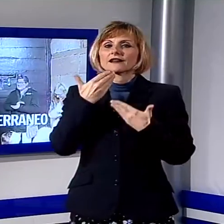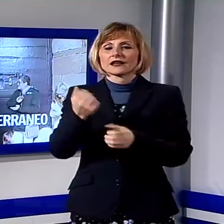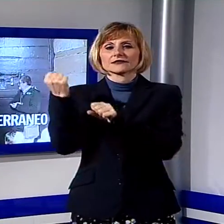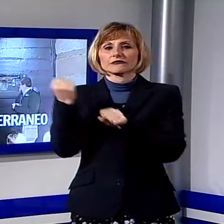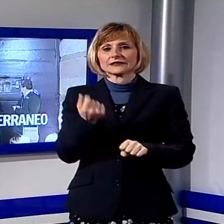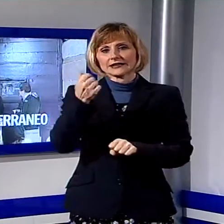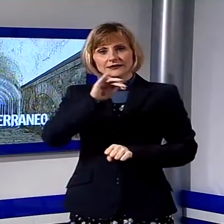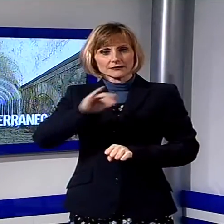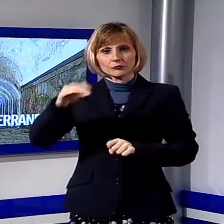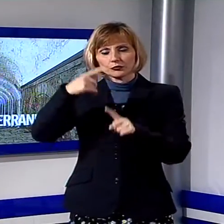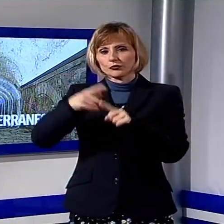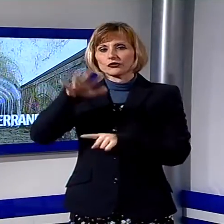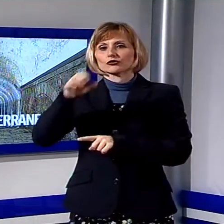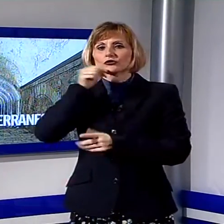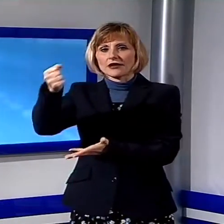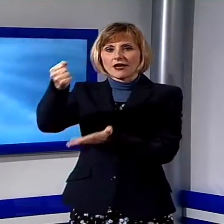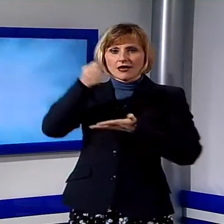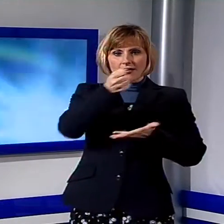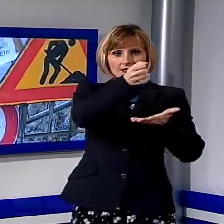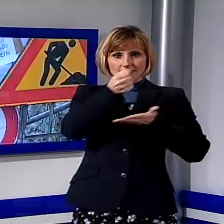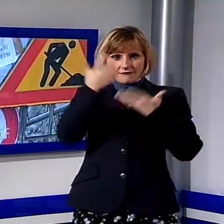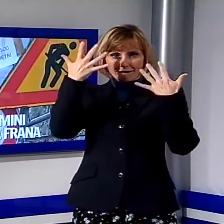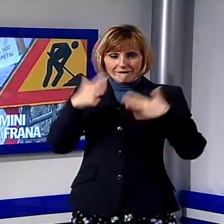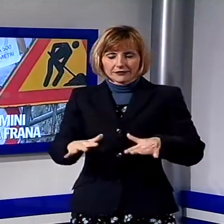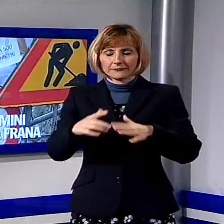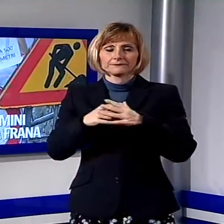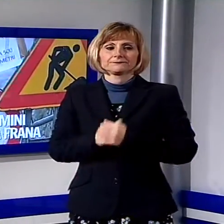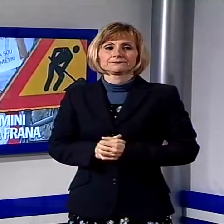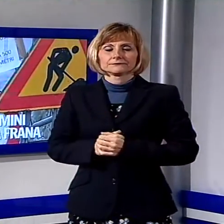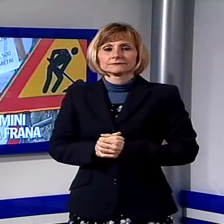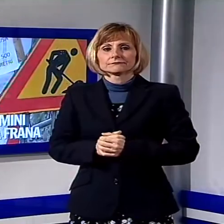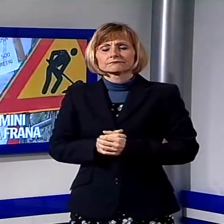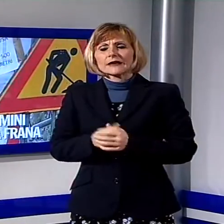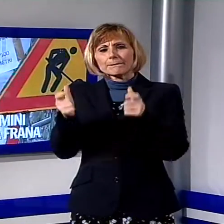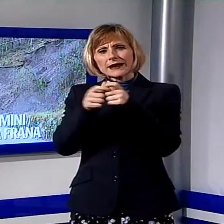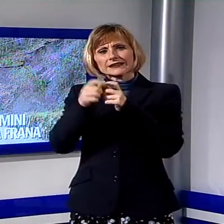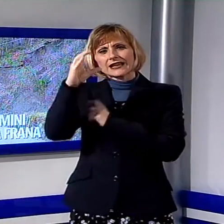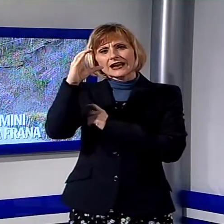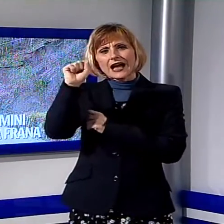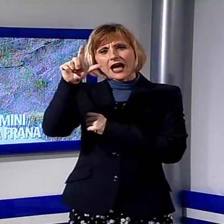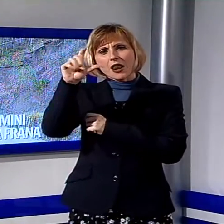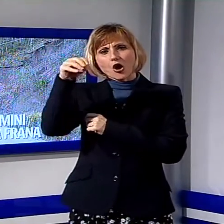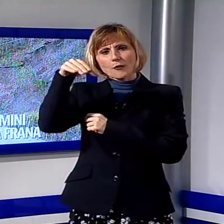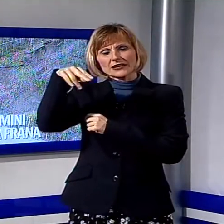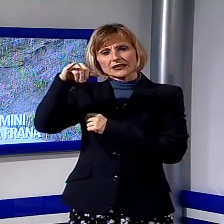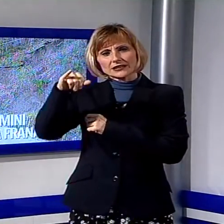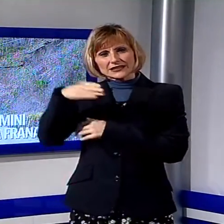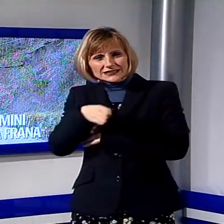Cassa di Disparmio di Lucca. Strada per Calomini bloccata da una frana, disagi per i residenti del